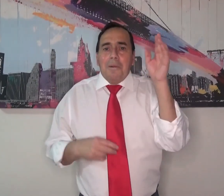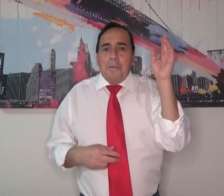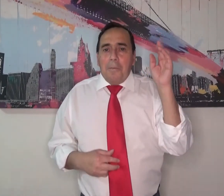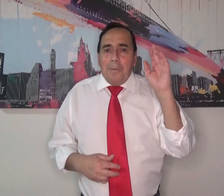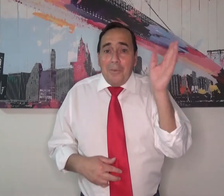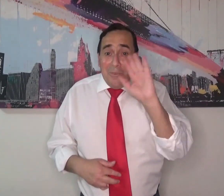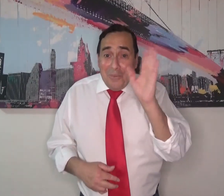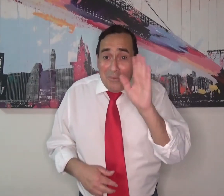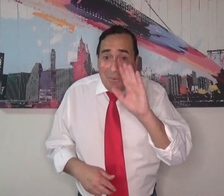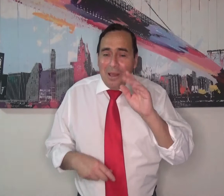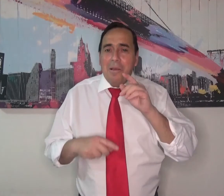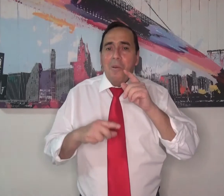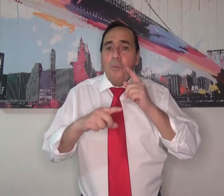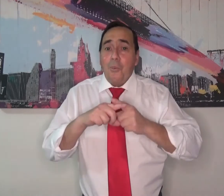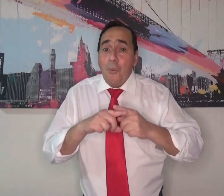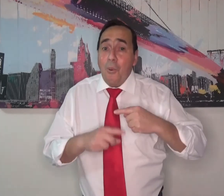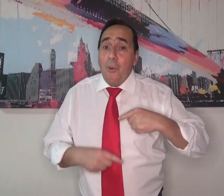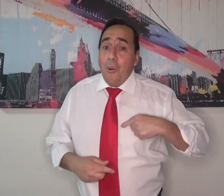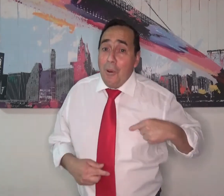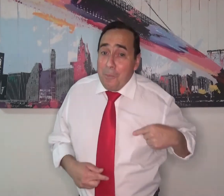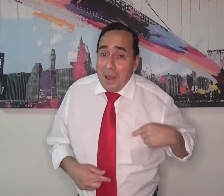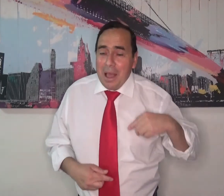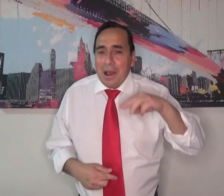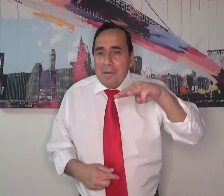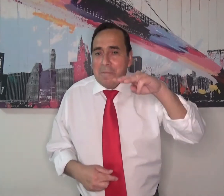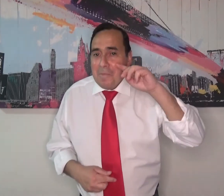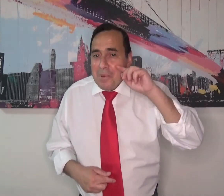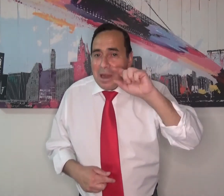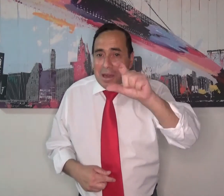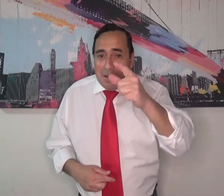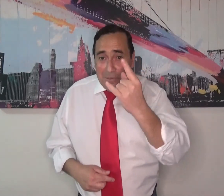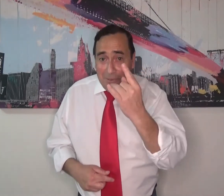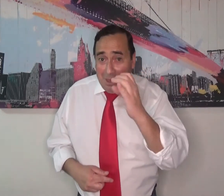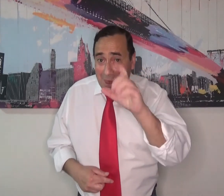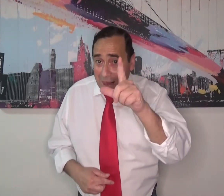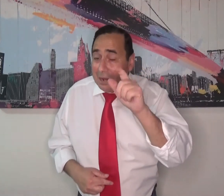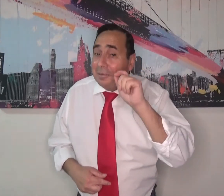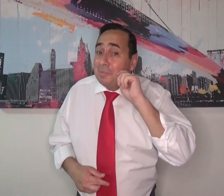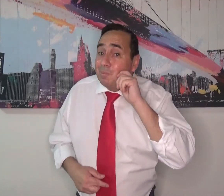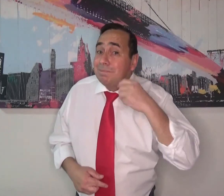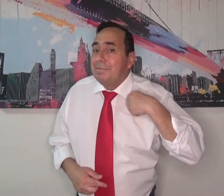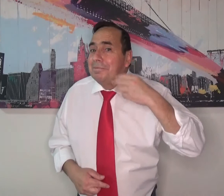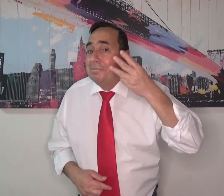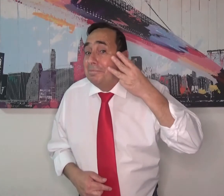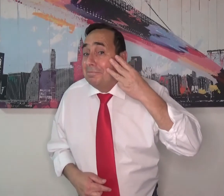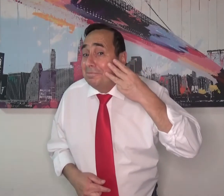Hola, mi nombre es Miguel, esta es mi seña,